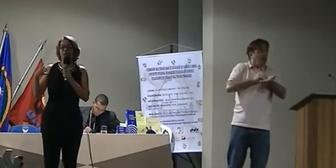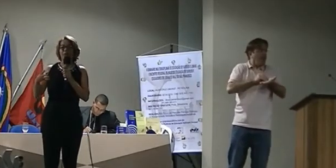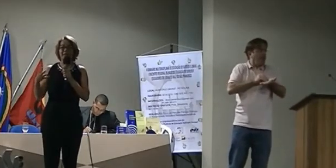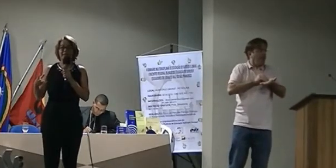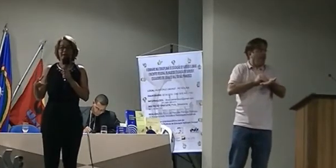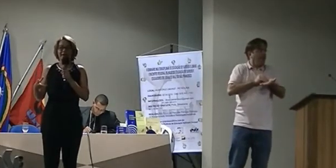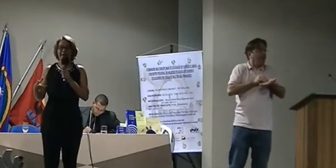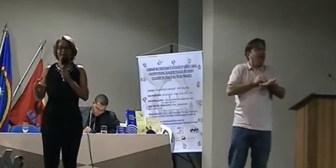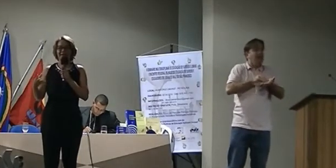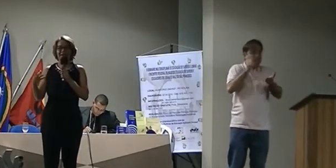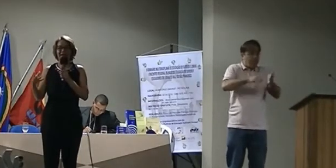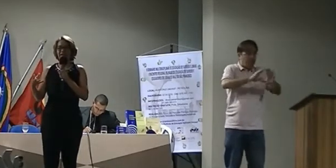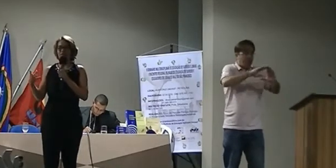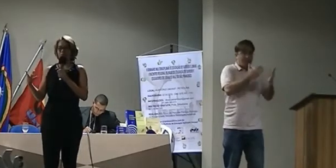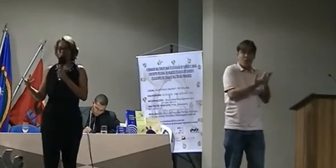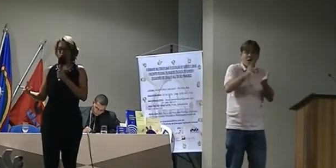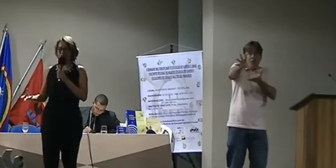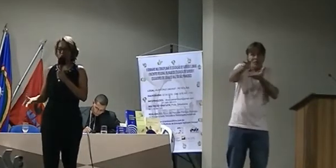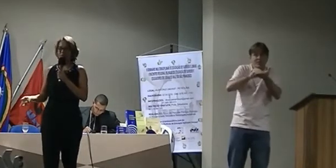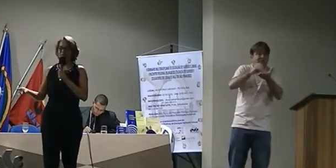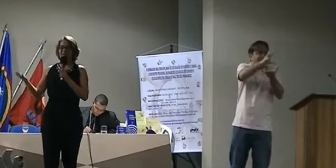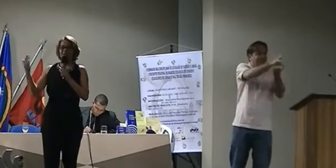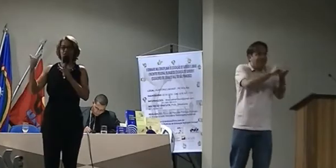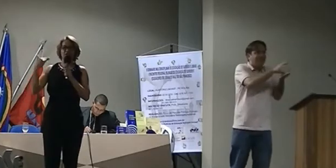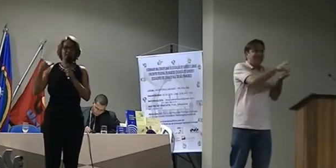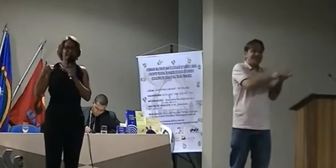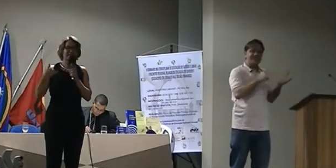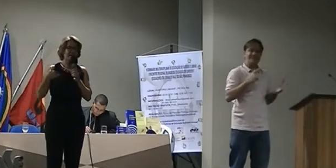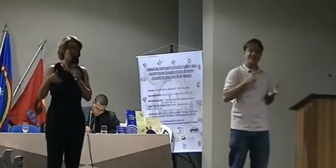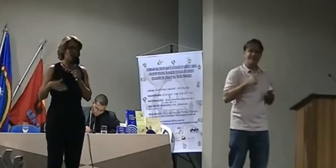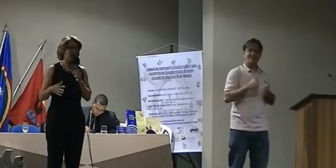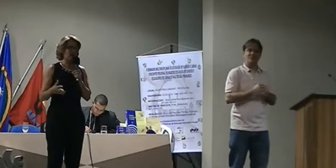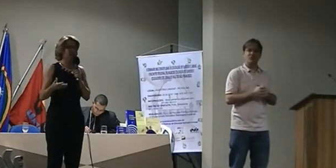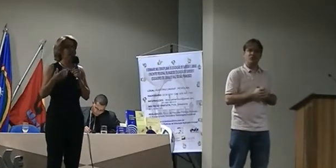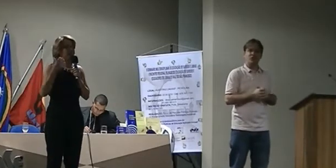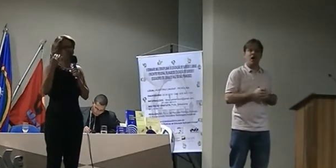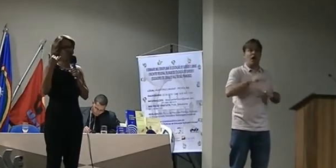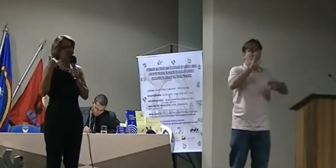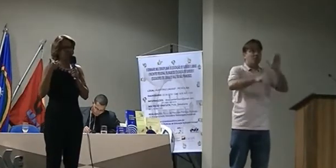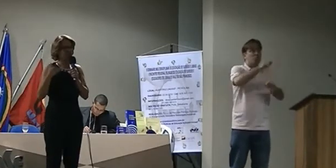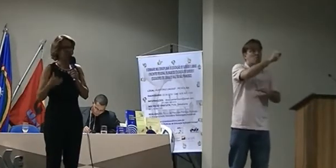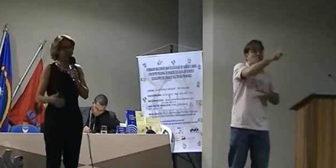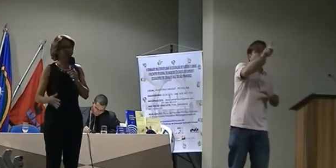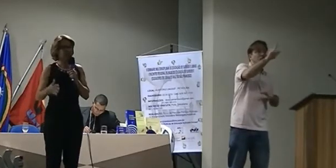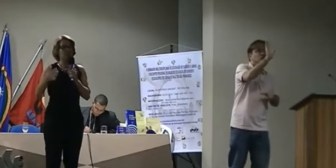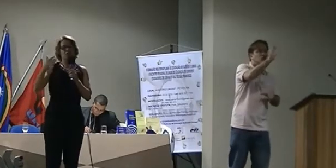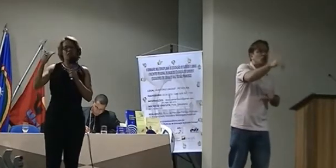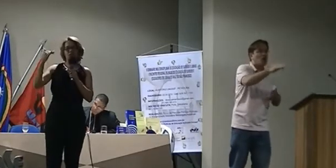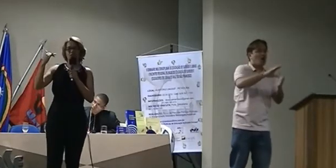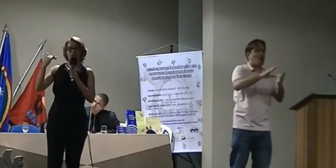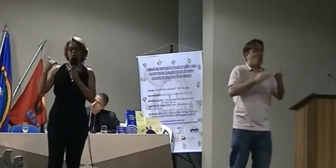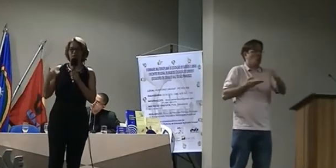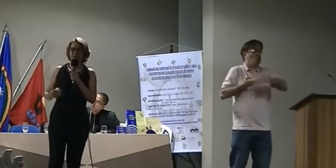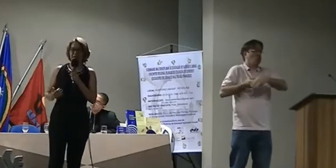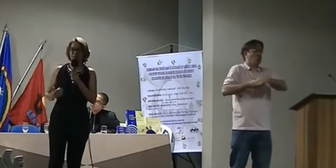fomentar aqueles professores que já se adequaram, que estão trabalhando, que estão buscando